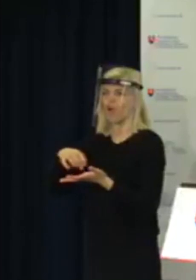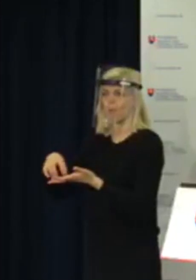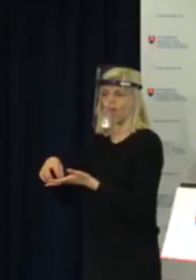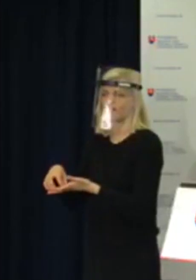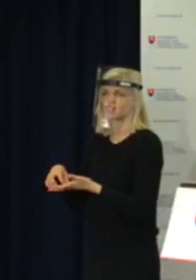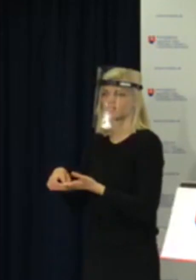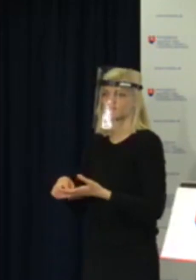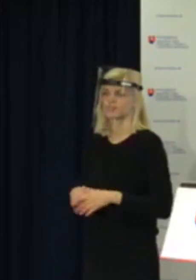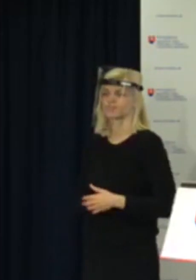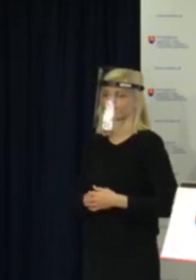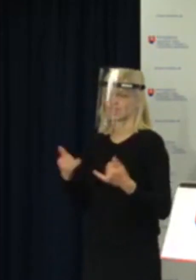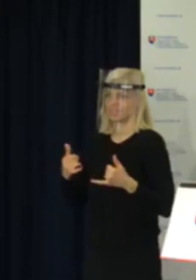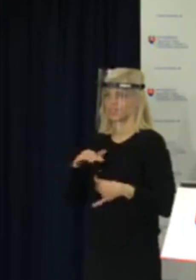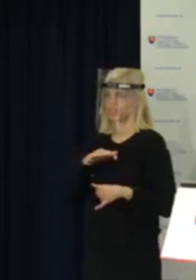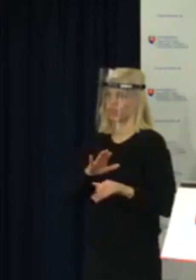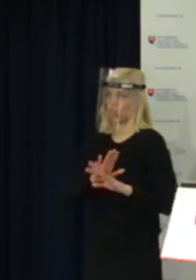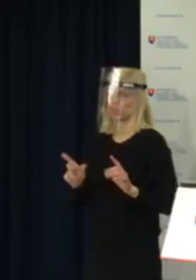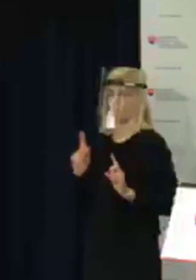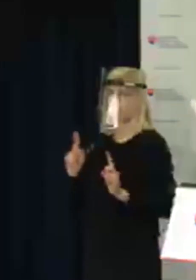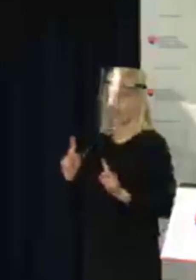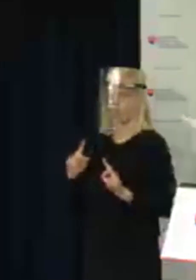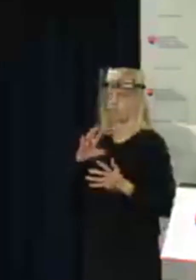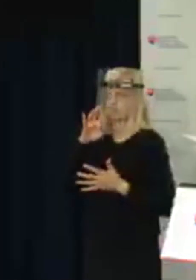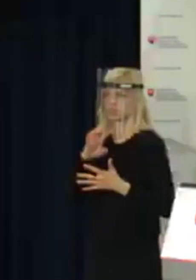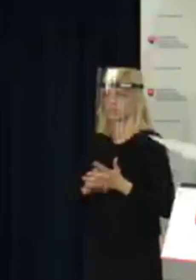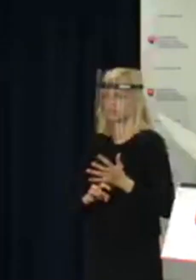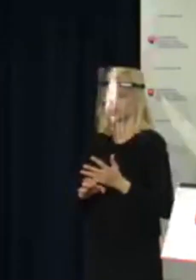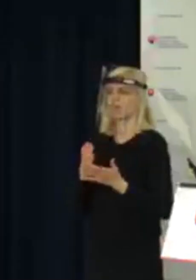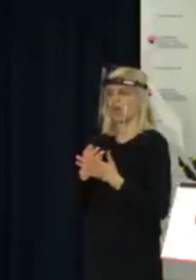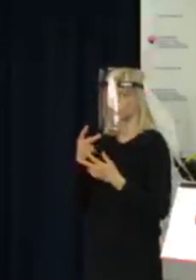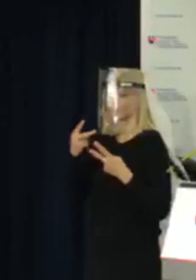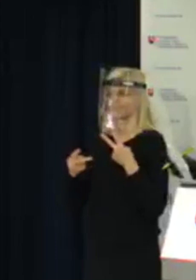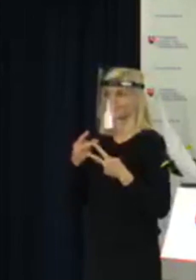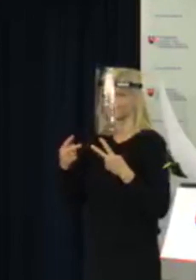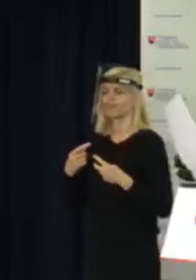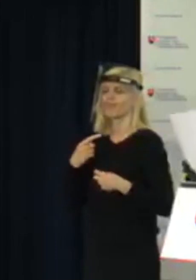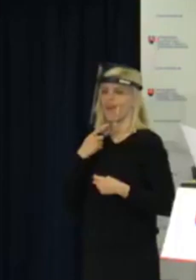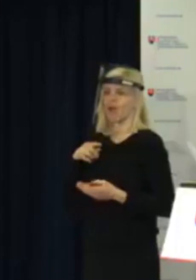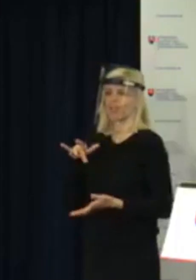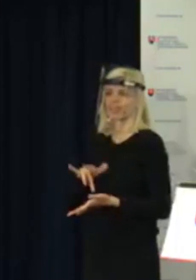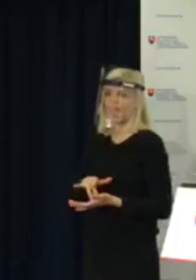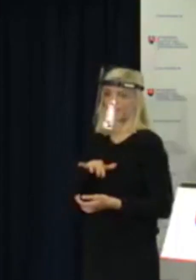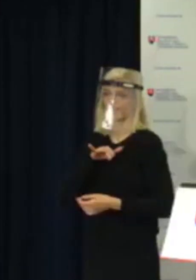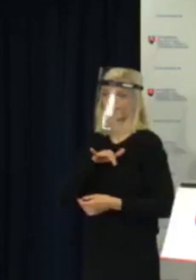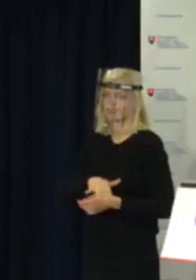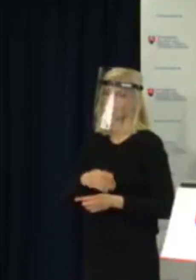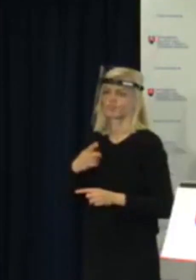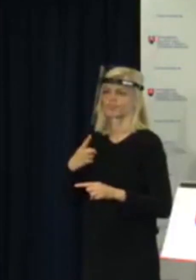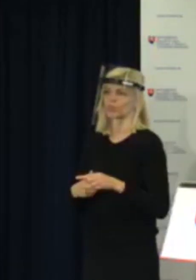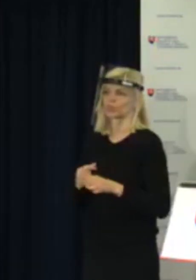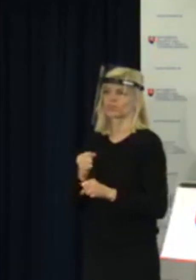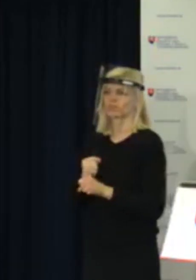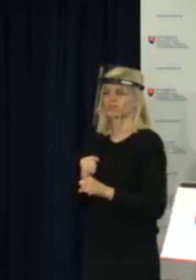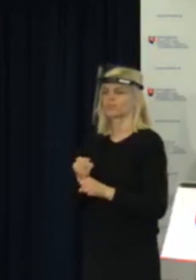momente, alebo každú chvíľu, aby si ich každý mohol stiahnuť a vizuálne si pozrieť, ako prebiehajú jednotlivé termíny a jednotlivé úkony.